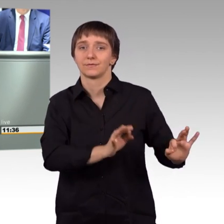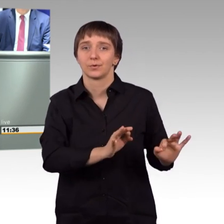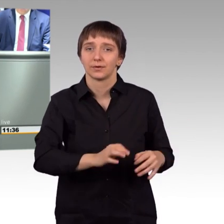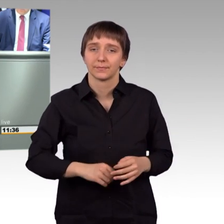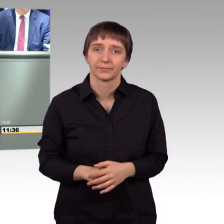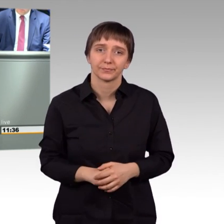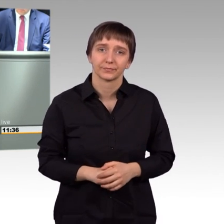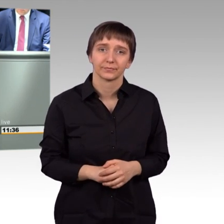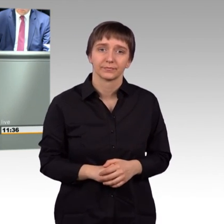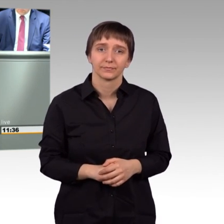Blicken wir auf die Türkei.